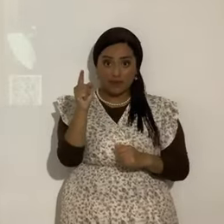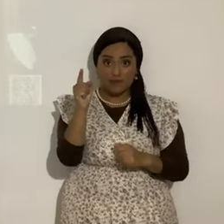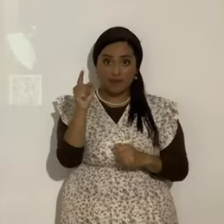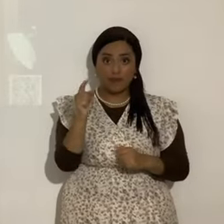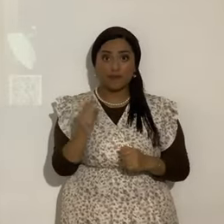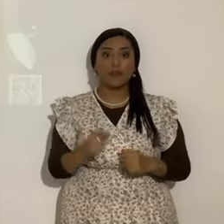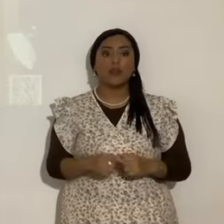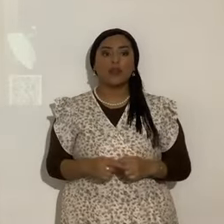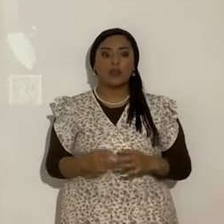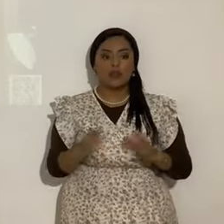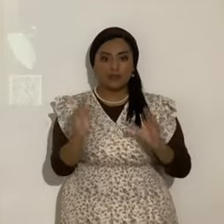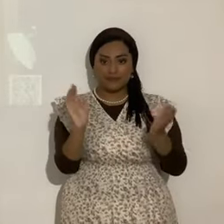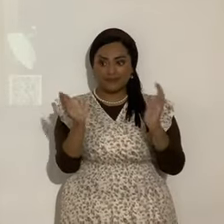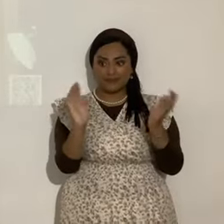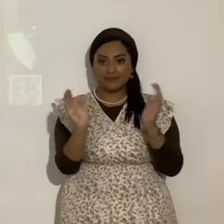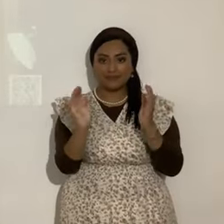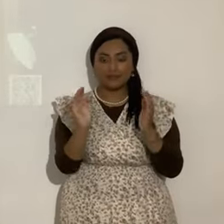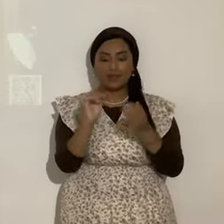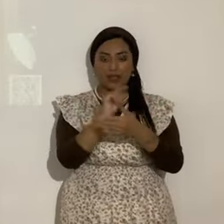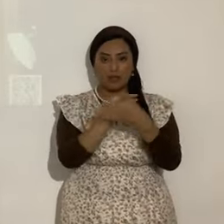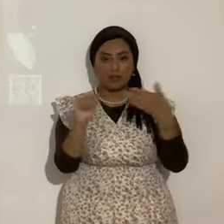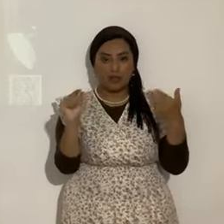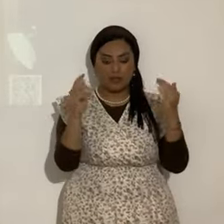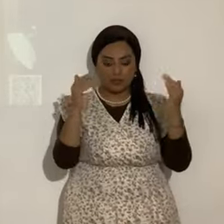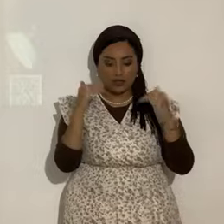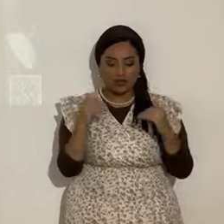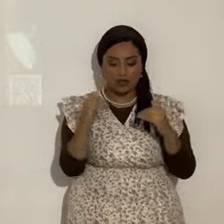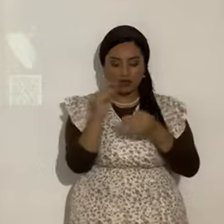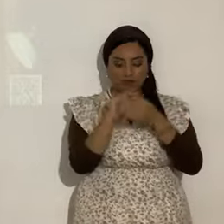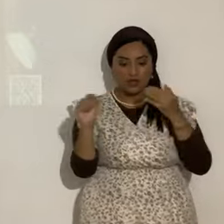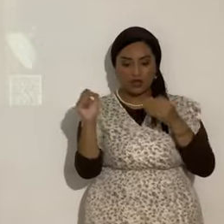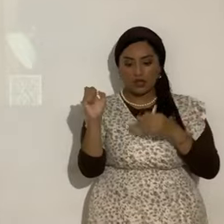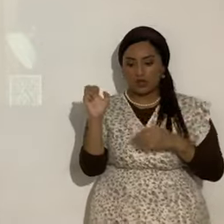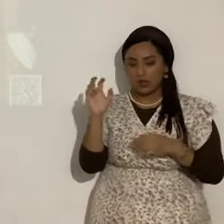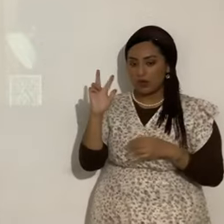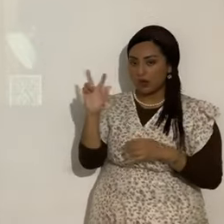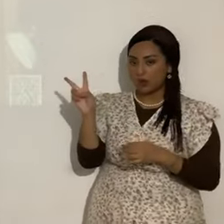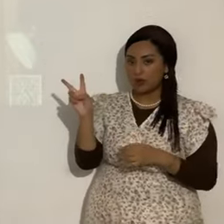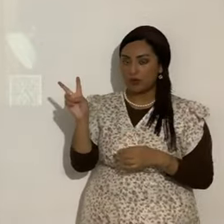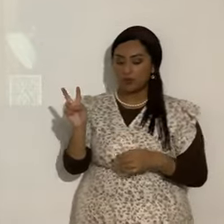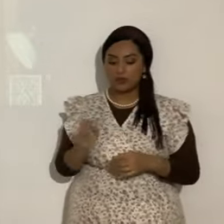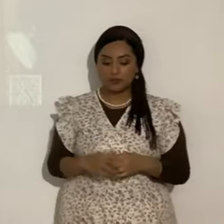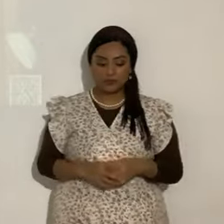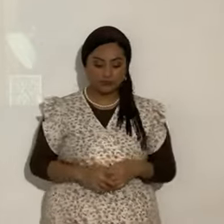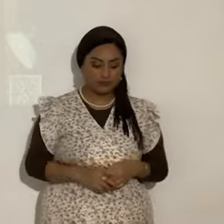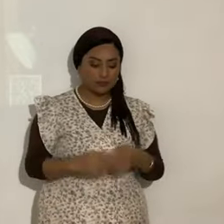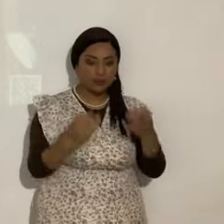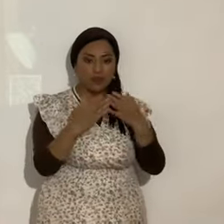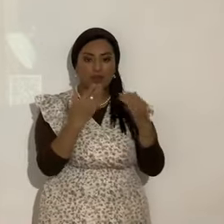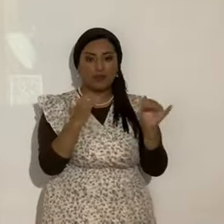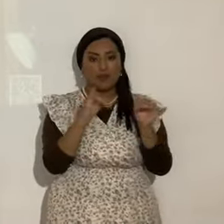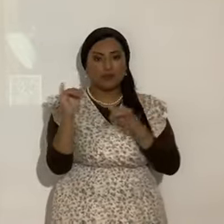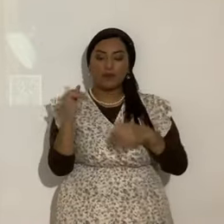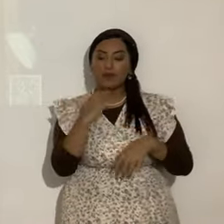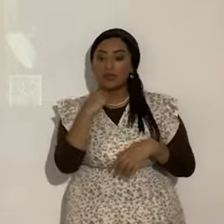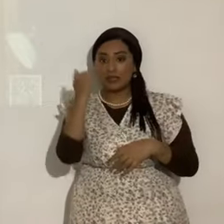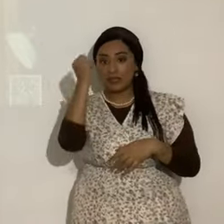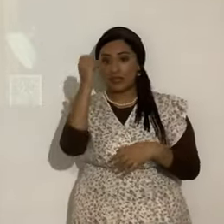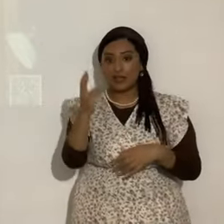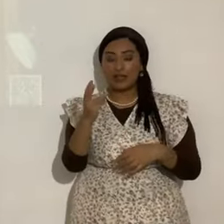Contrasta con el verso siguiente. O sea. El verso 32. Es como si les hubiera dicho Yahshua. Más bien se los